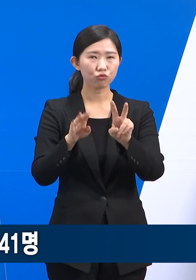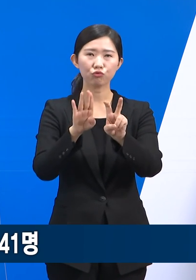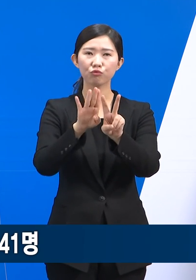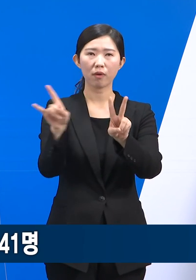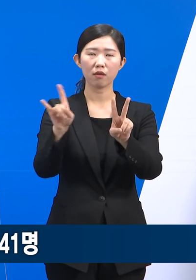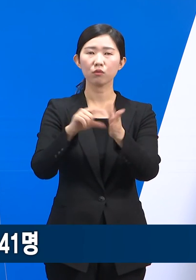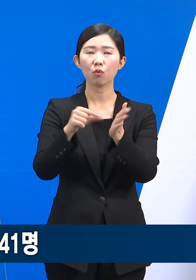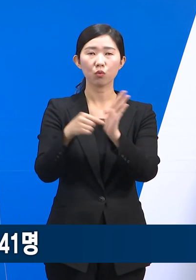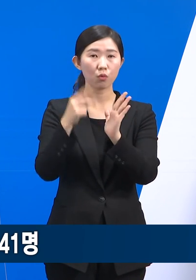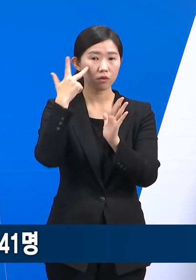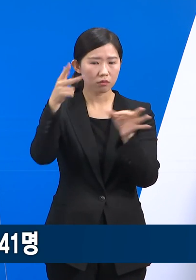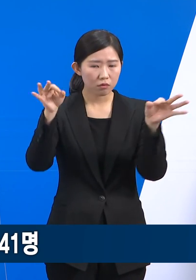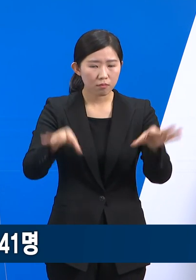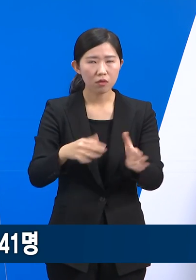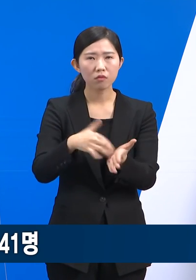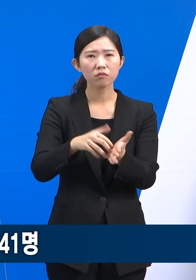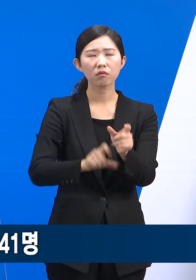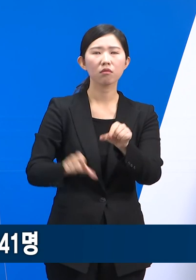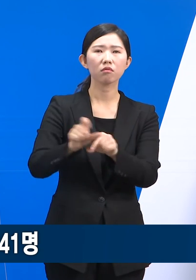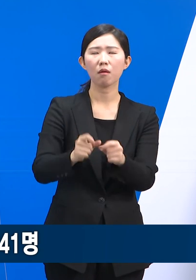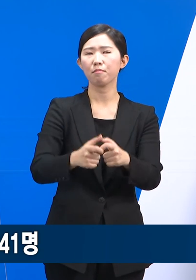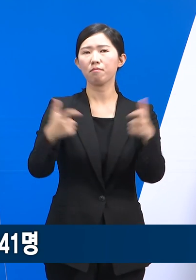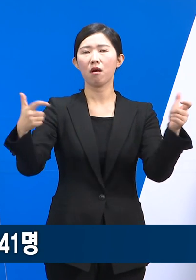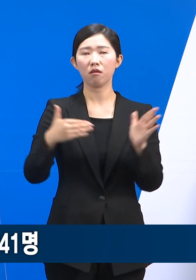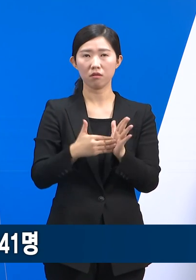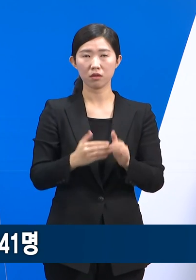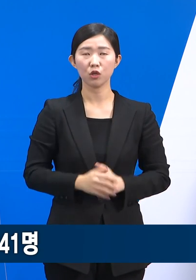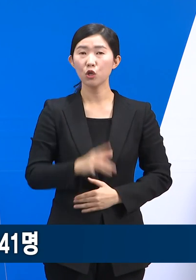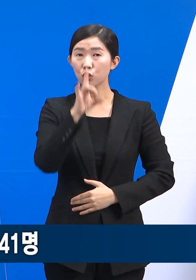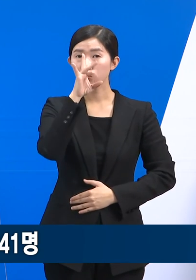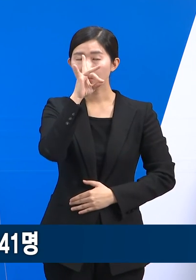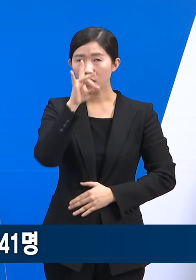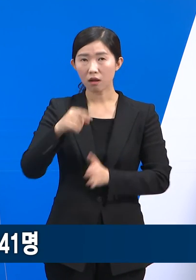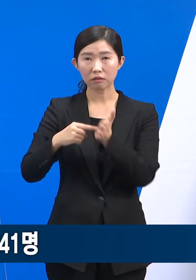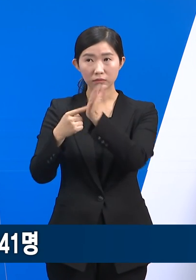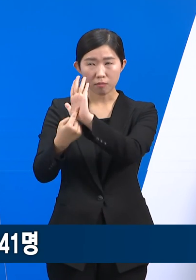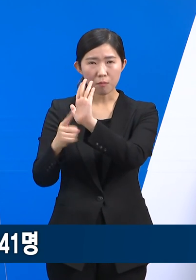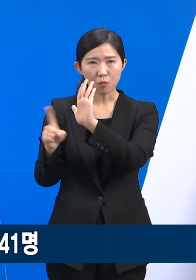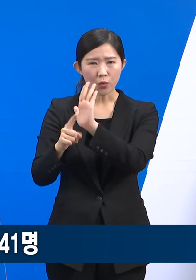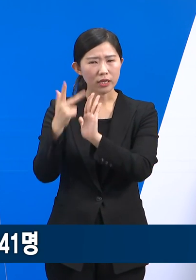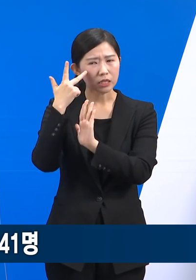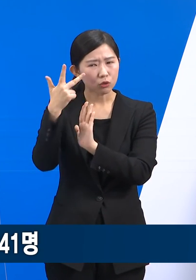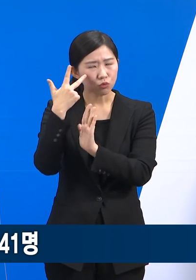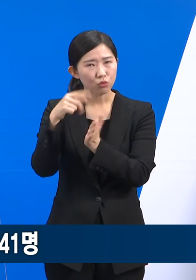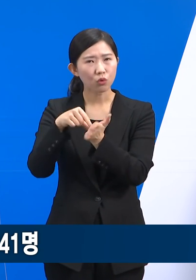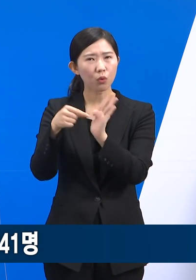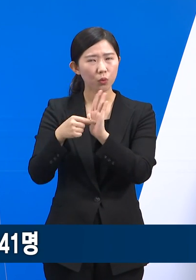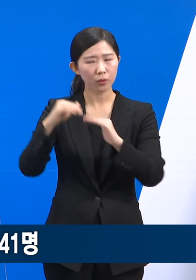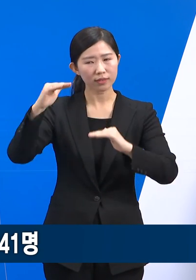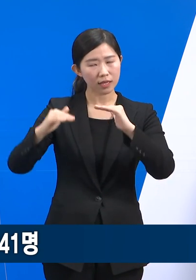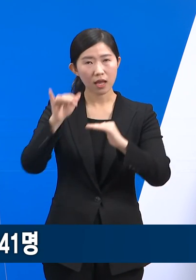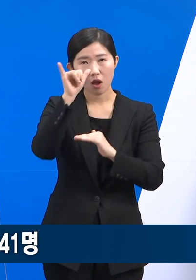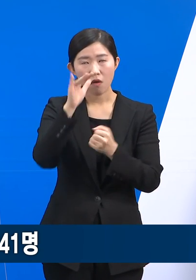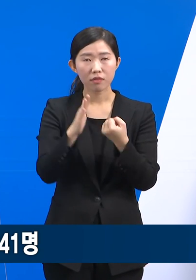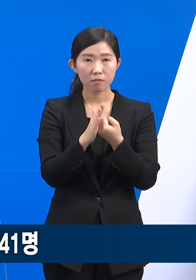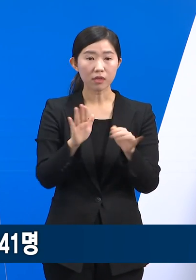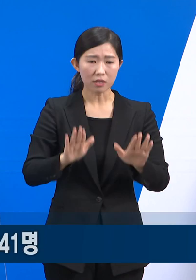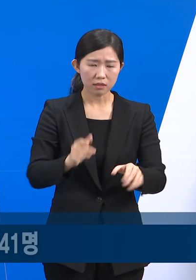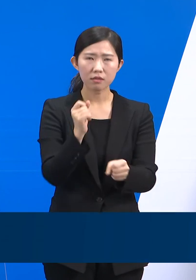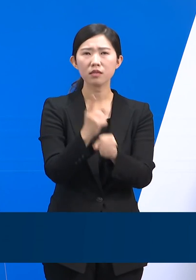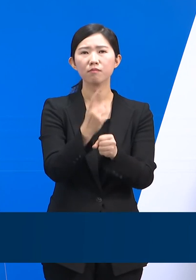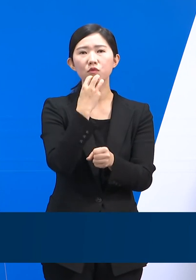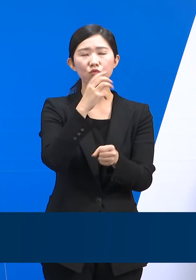상승하였습니다. 중대본 자료는 1주 정도 시차가 있으므로 이미 수도권에서 오미크론 변이가 우수증이 되었을 것으로 추정됩니다.